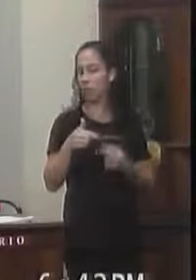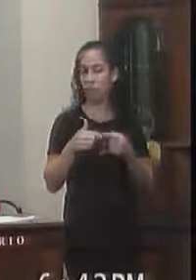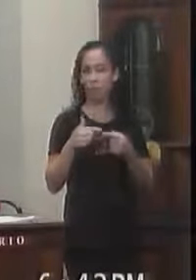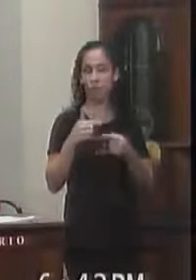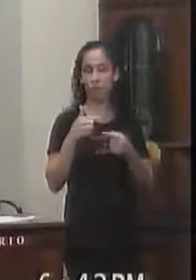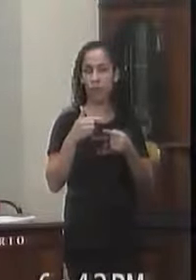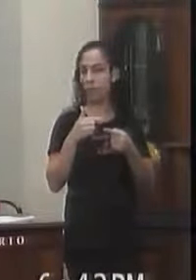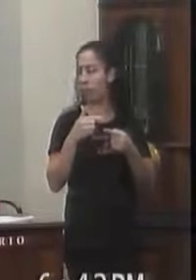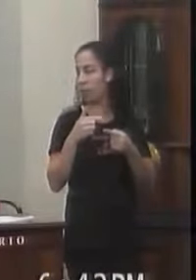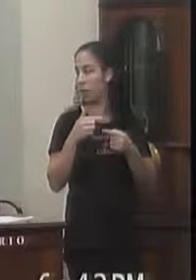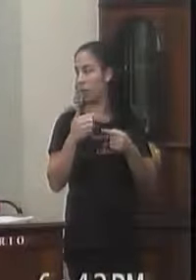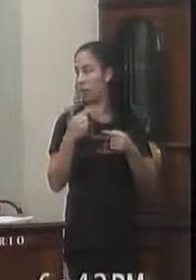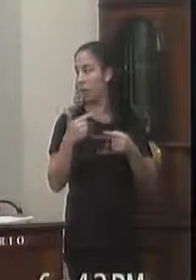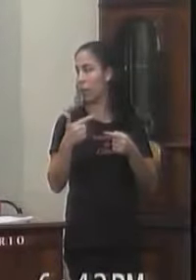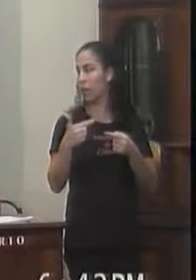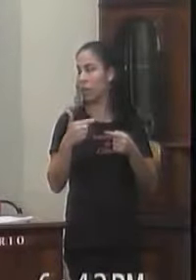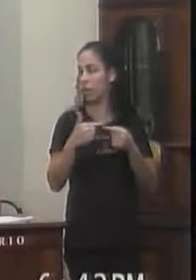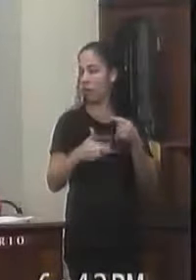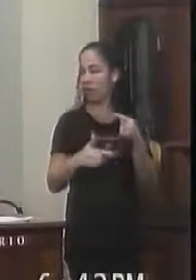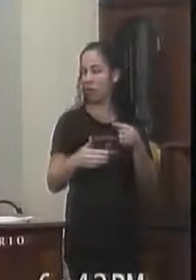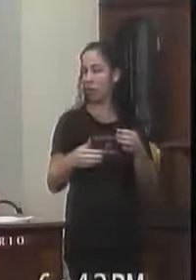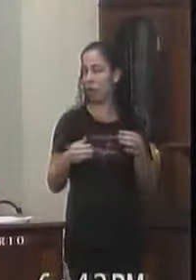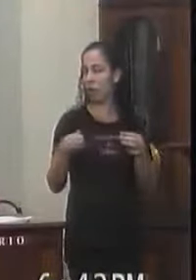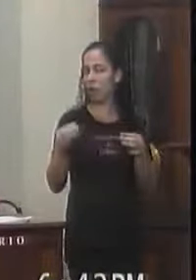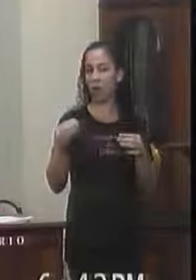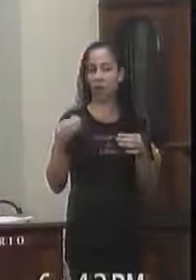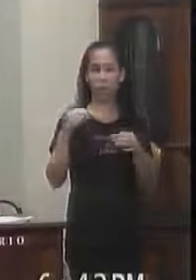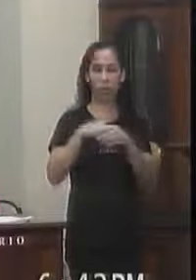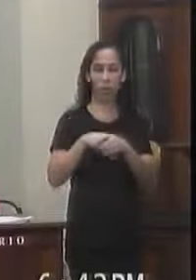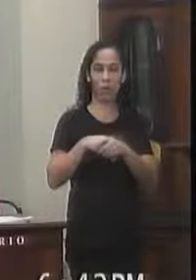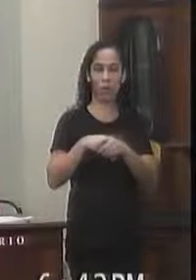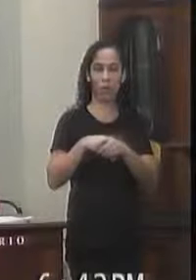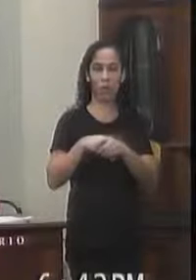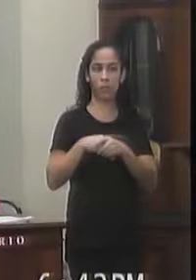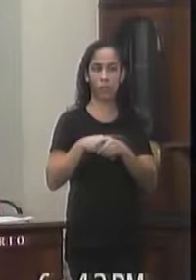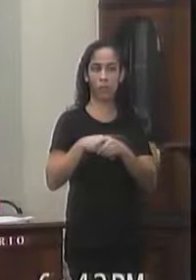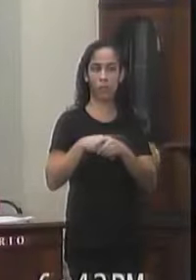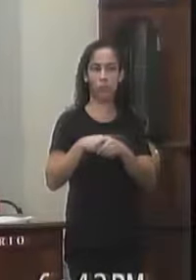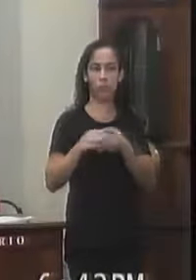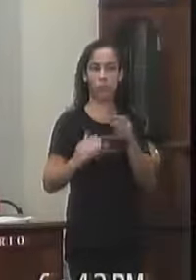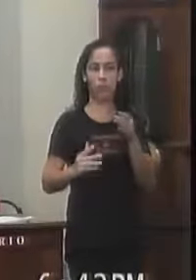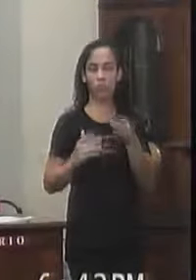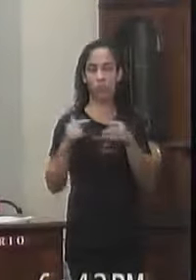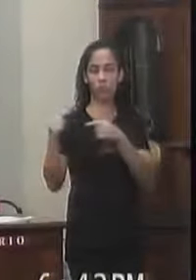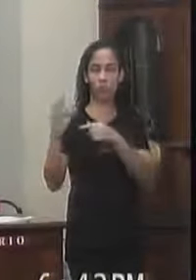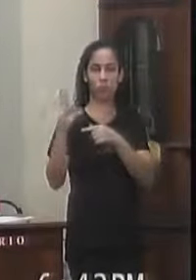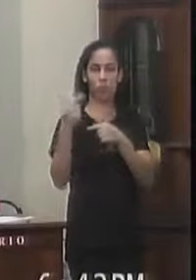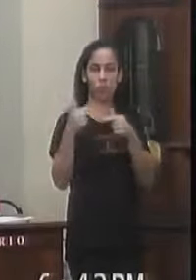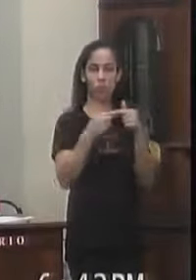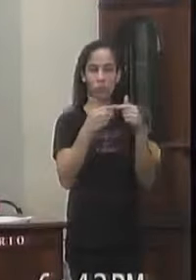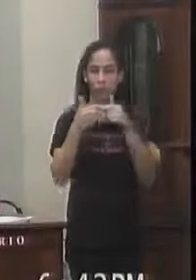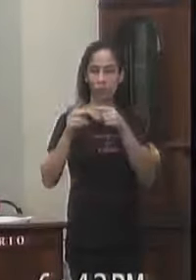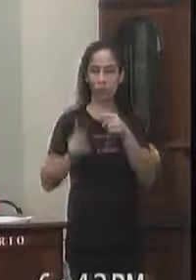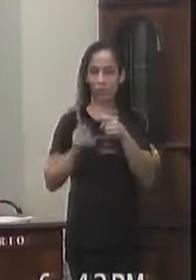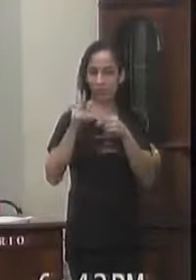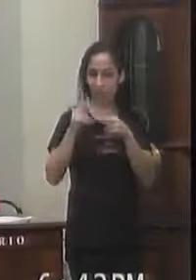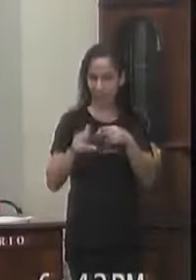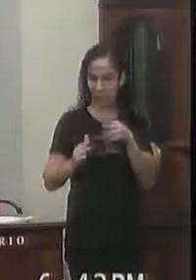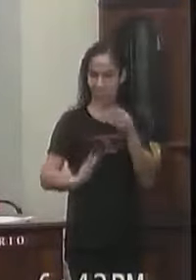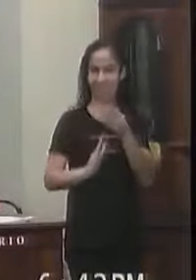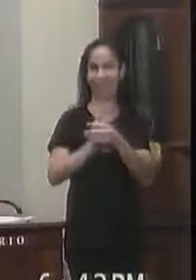Não tendo Queira discutir Em votação Aqueles que concordam Permaneça como estão